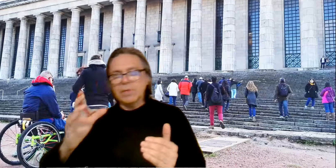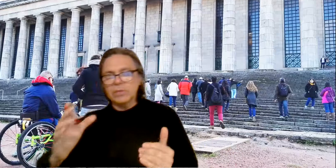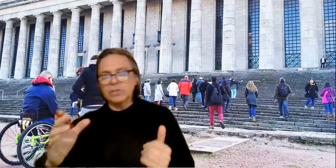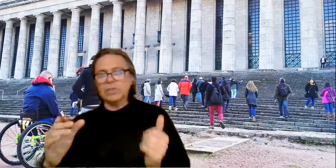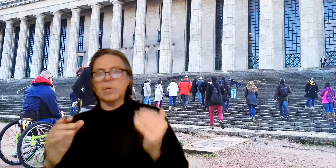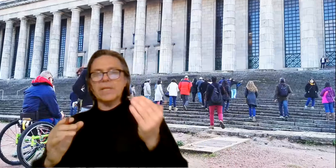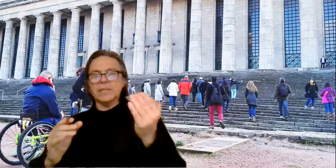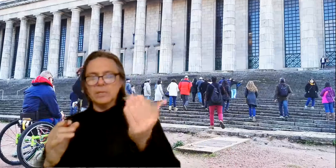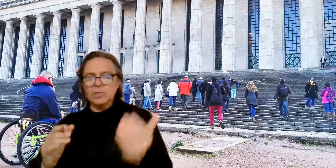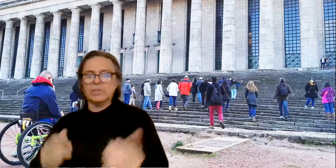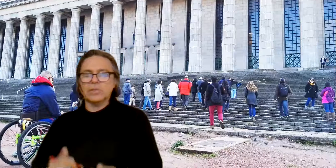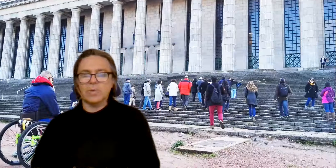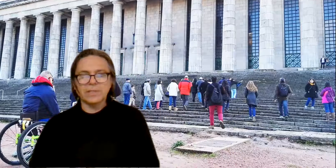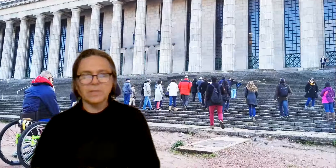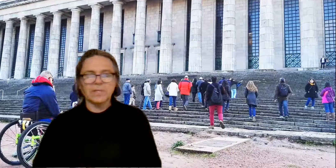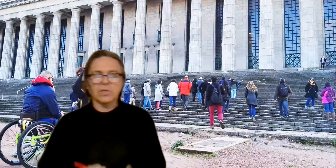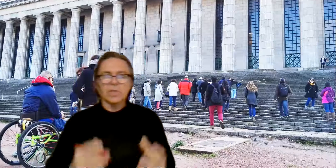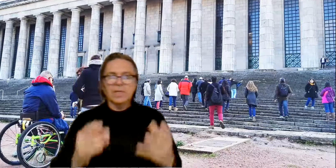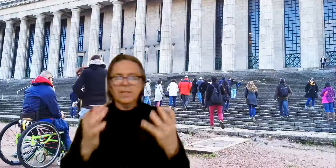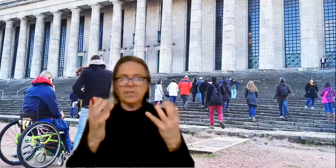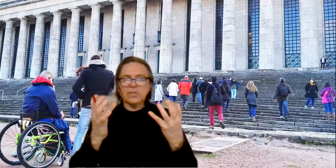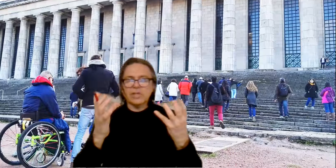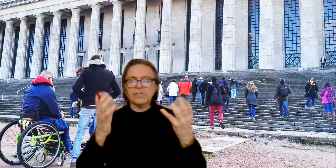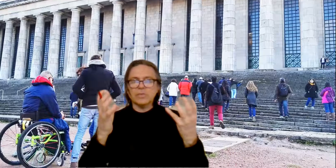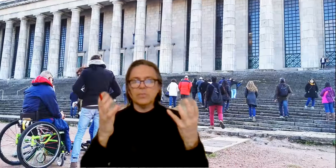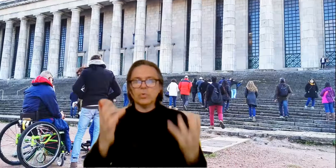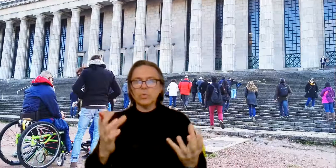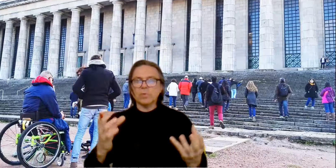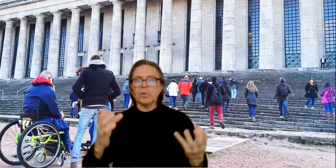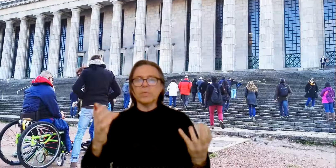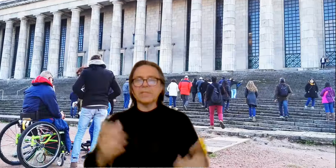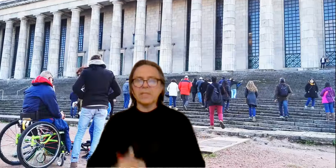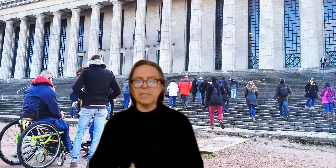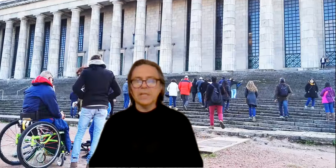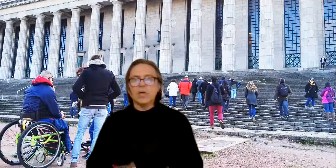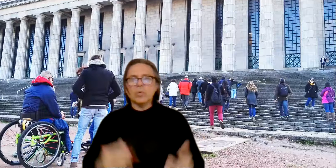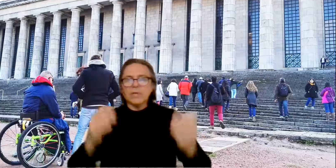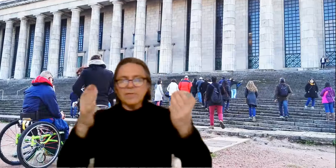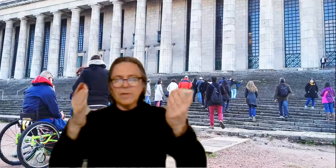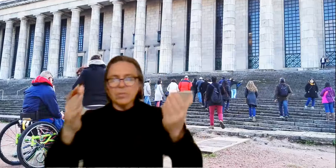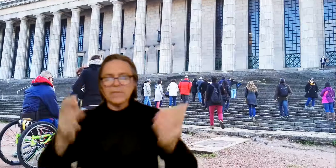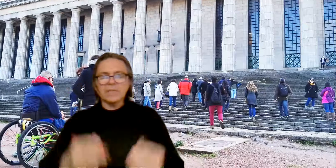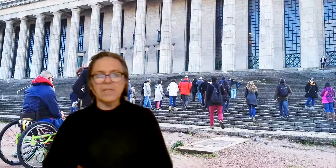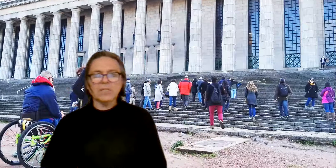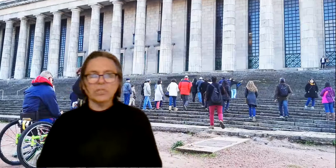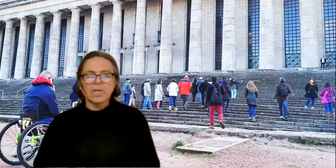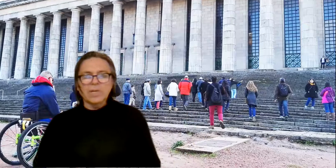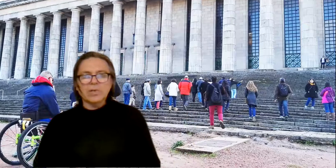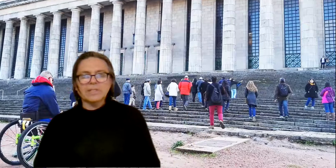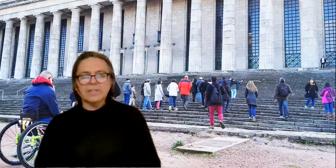1940, 1945, ese neoclasicismo duro y monumentalista, como es la facultad de Derecho, con ese